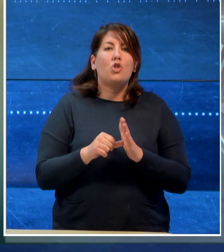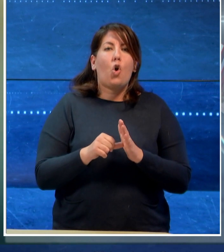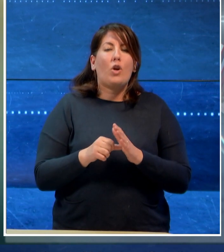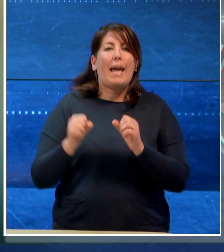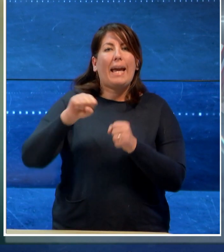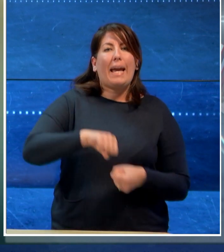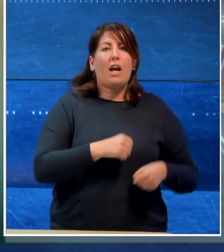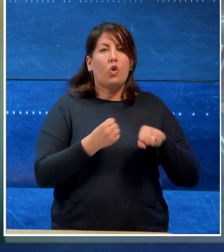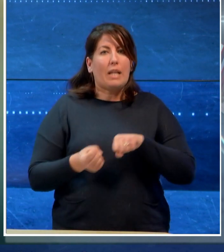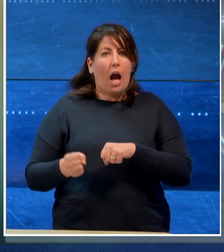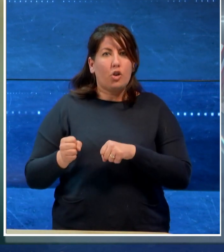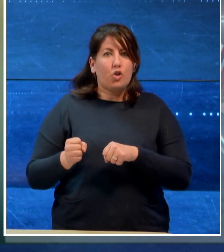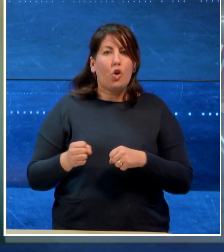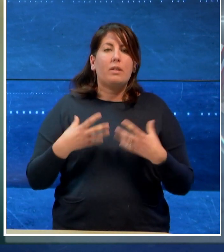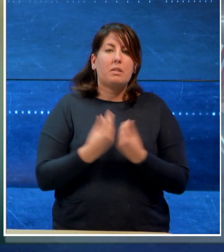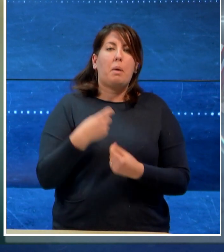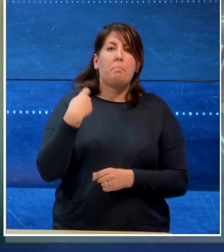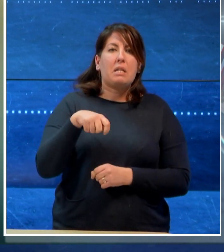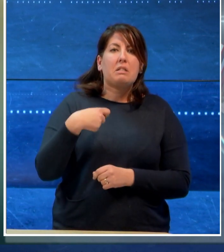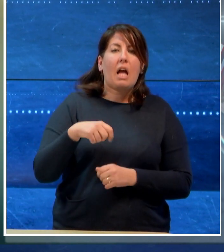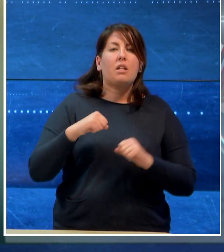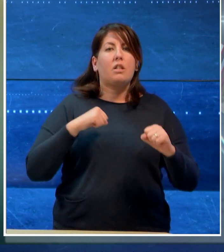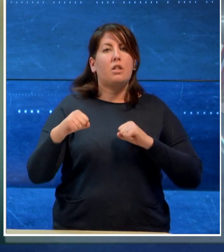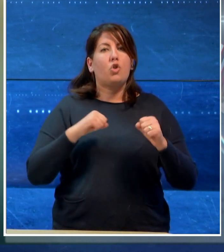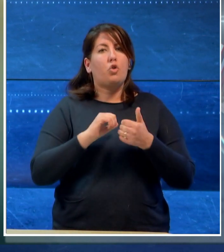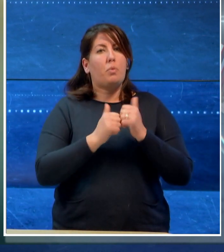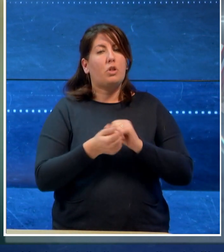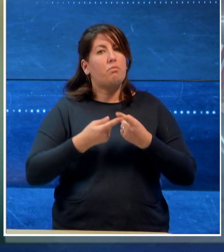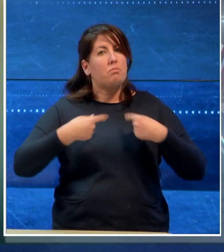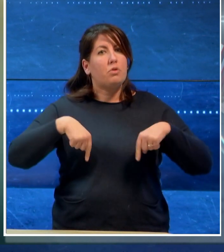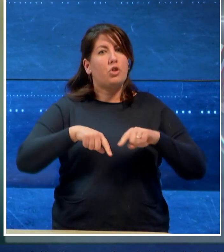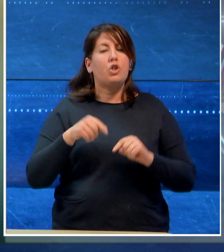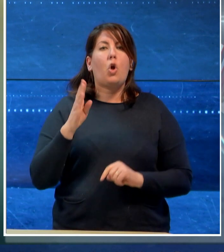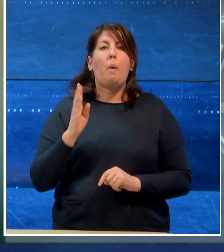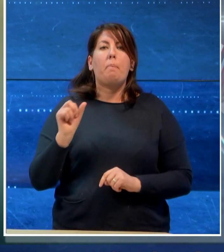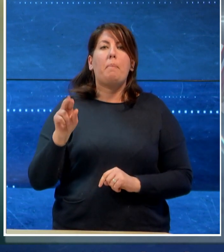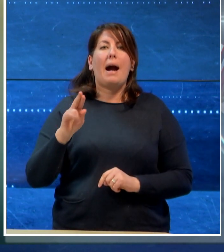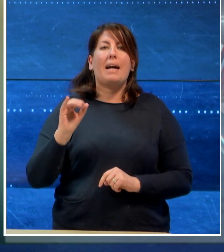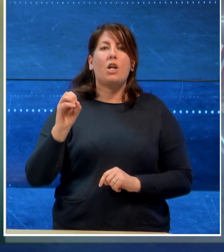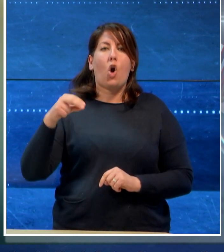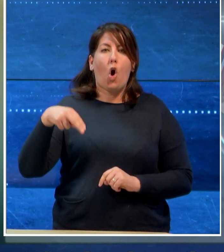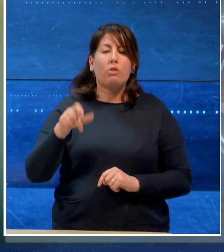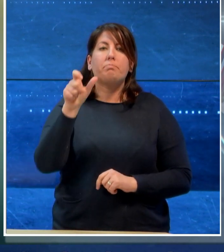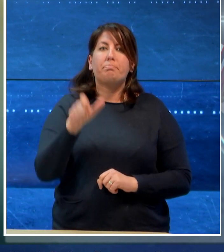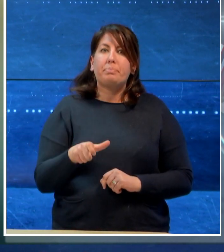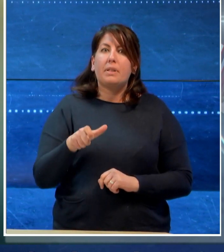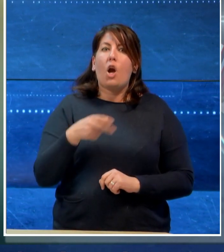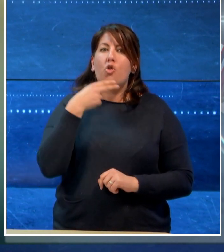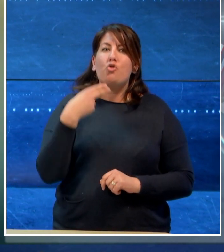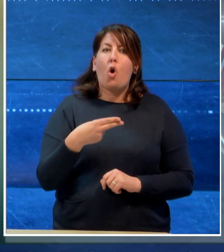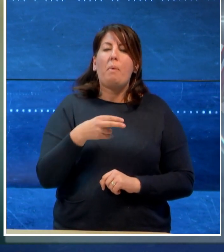presidente e al direttore sportivo del circolo Barion, Francesco